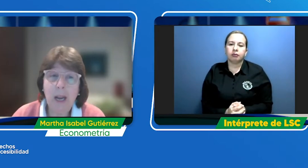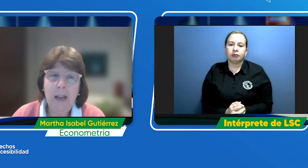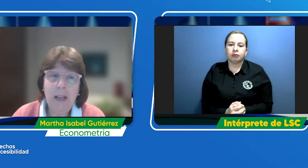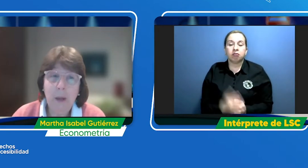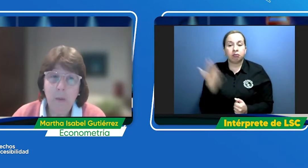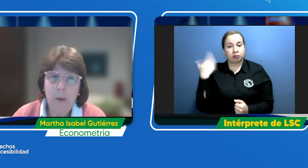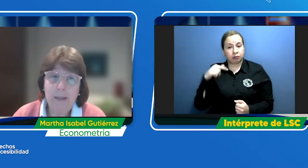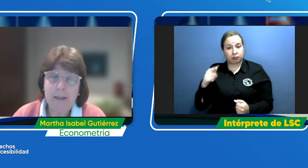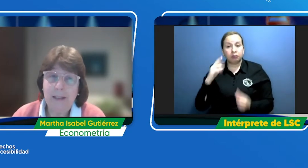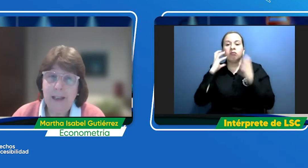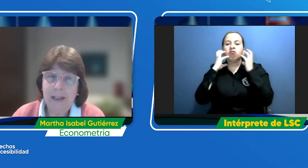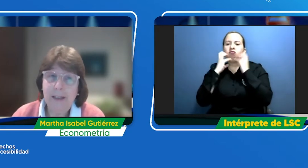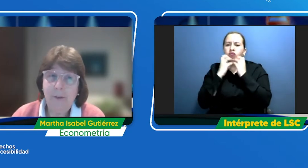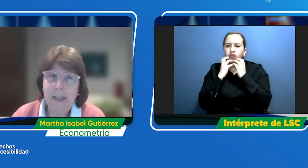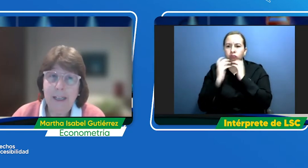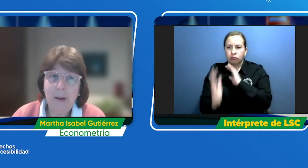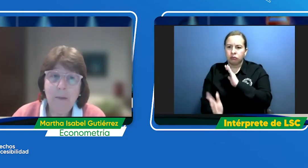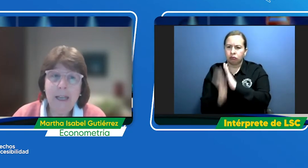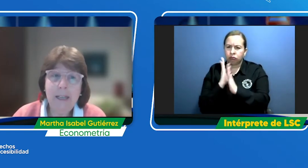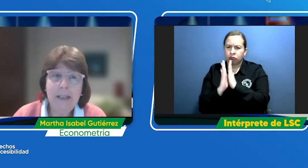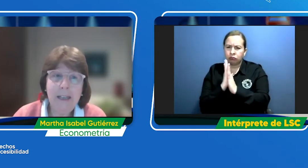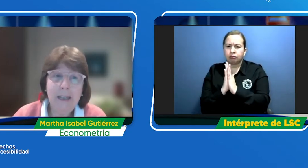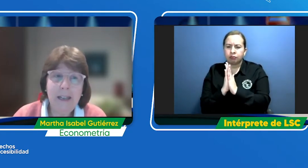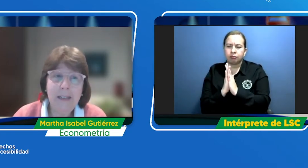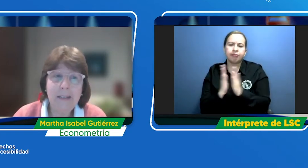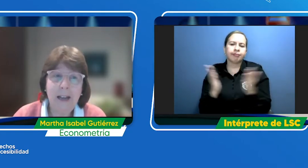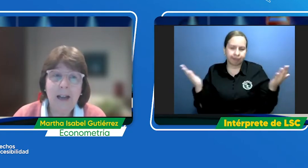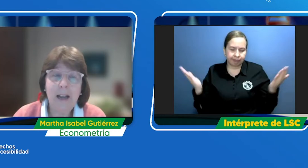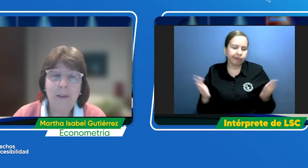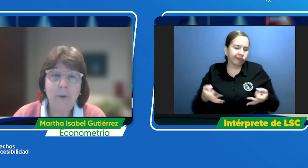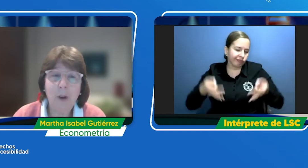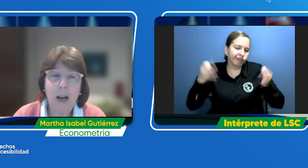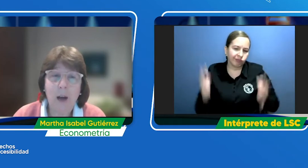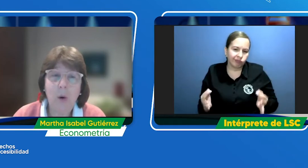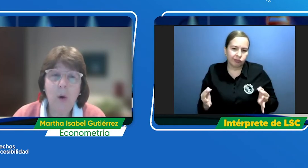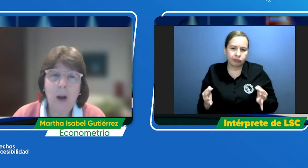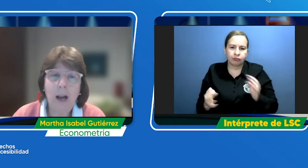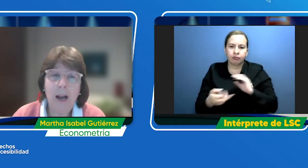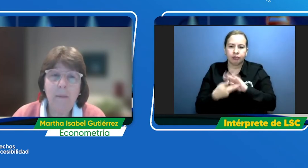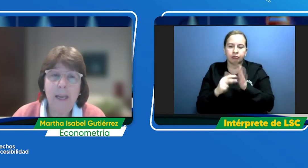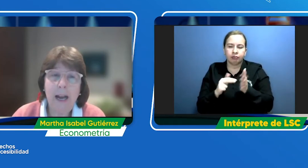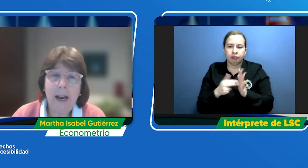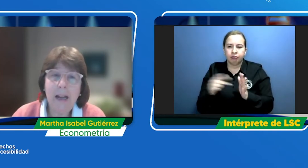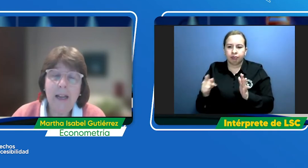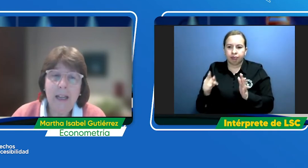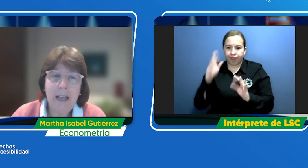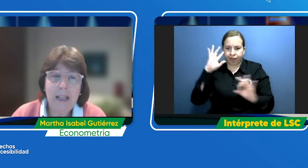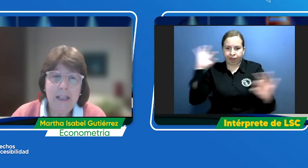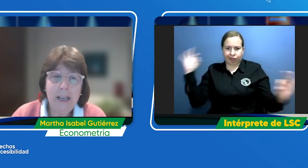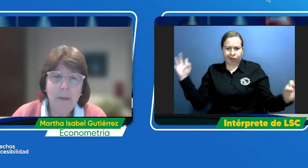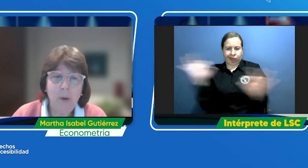pues definitivamente está enfocado a mirar digamos